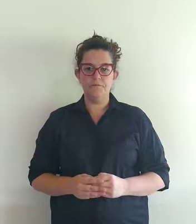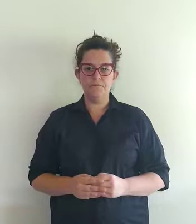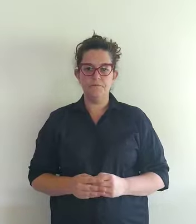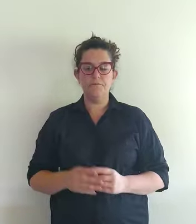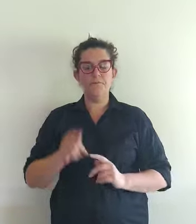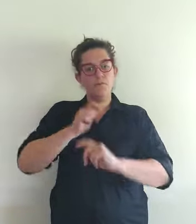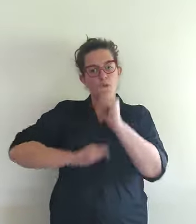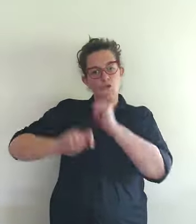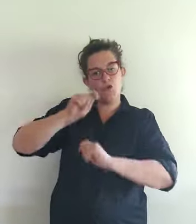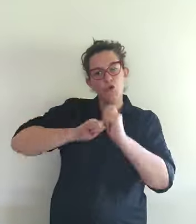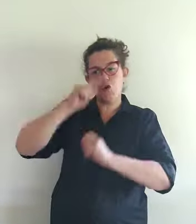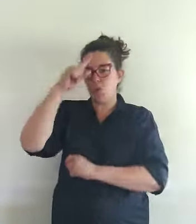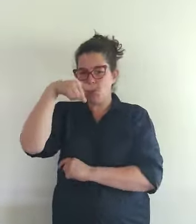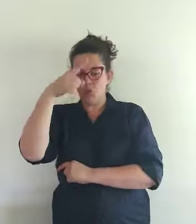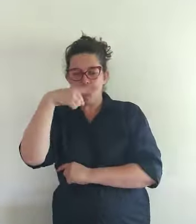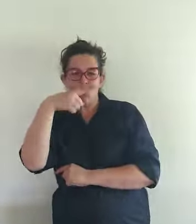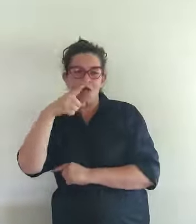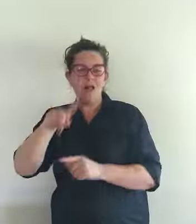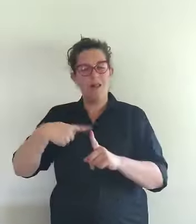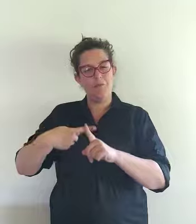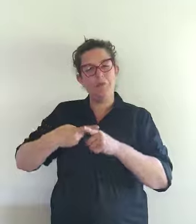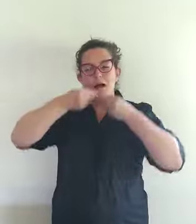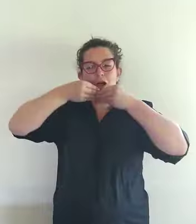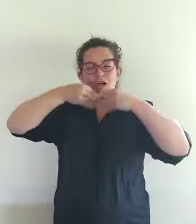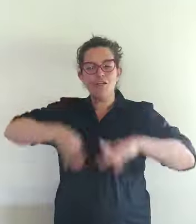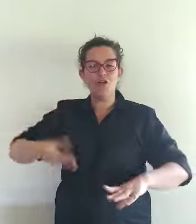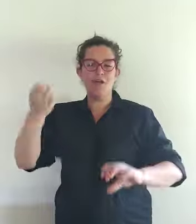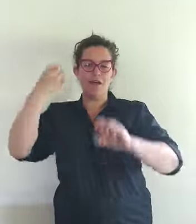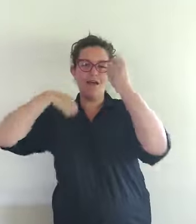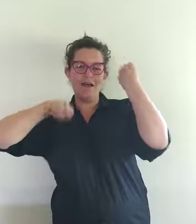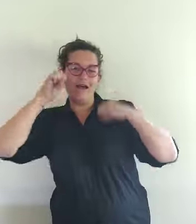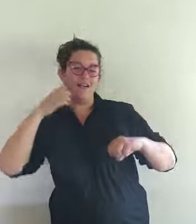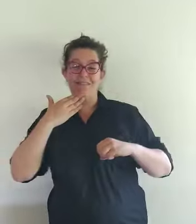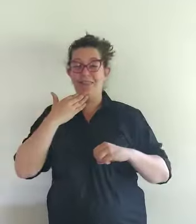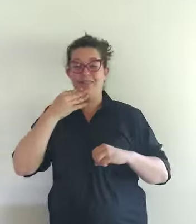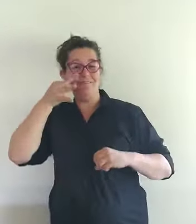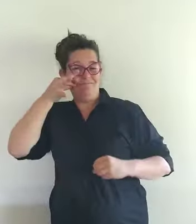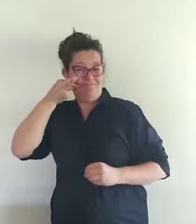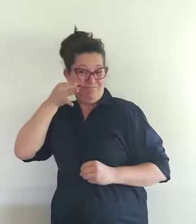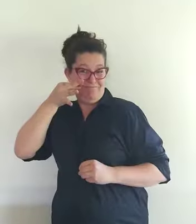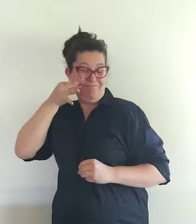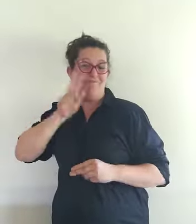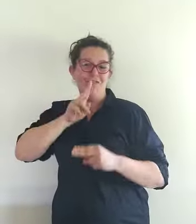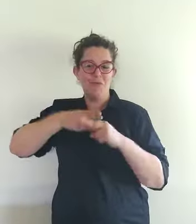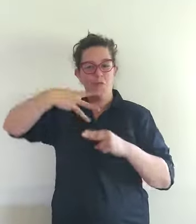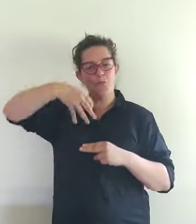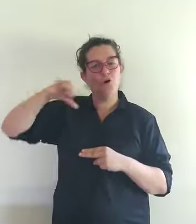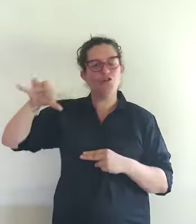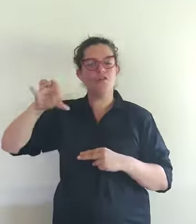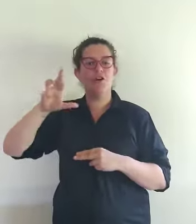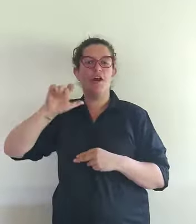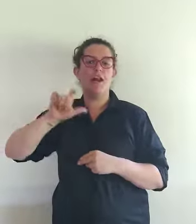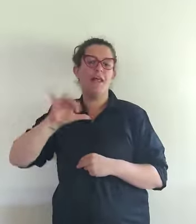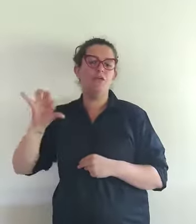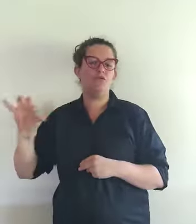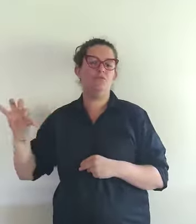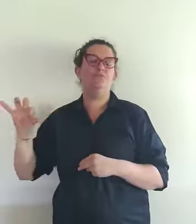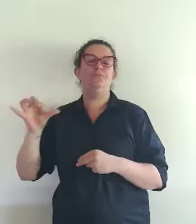Asociación Cultural y Recreación Histórica M.O.S. Religiosos. Somos una asociación de recreación